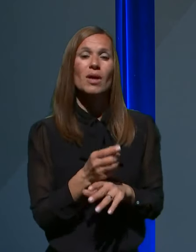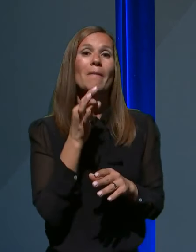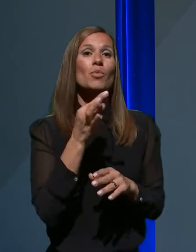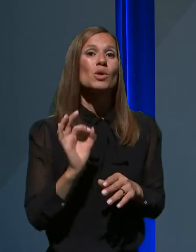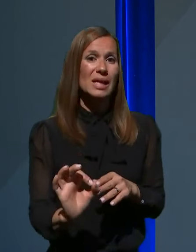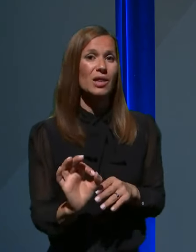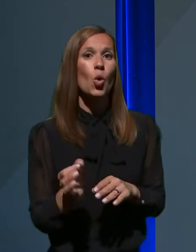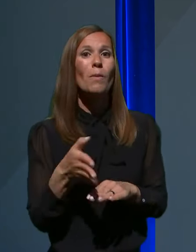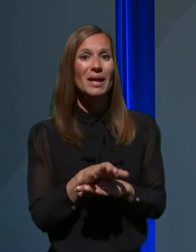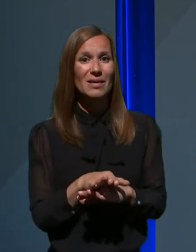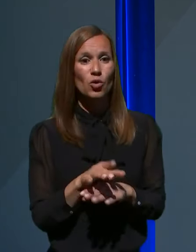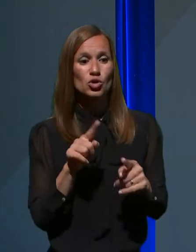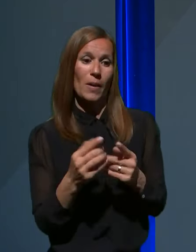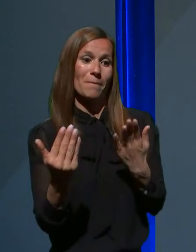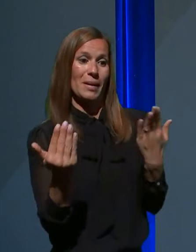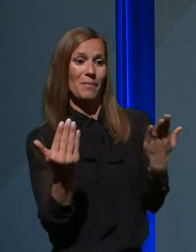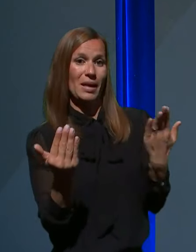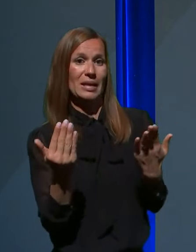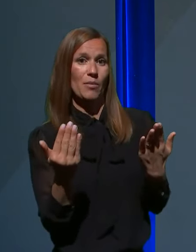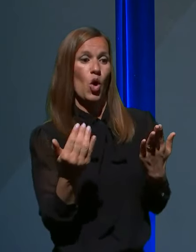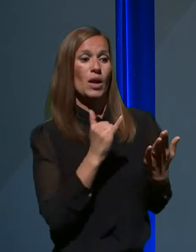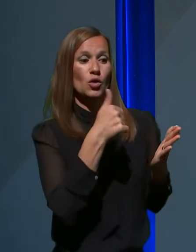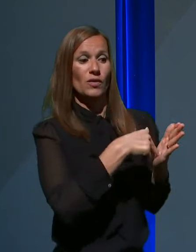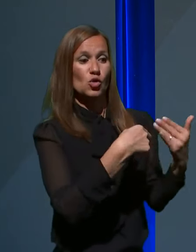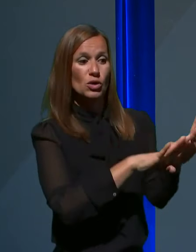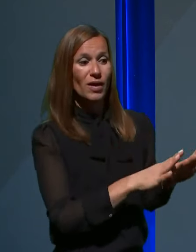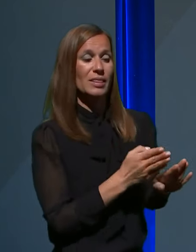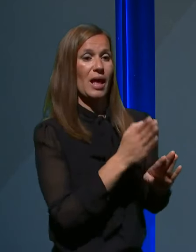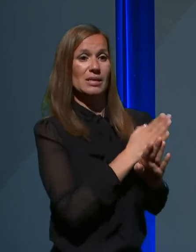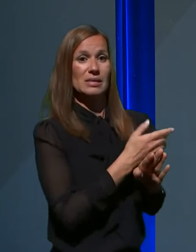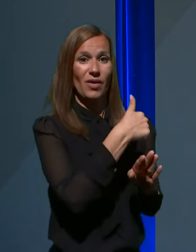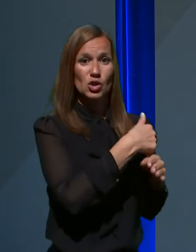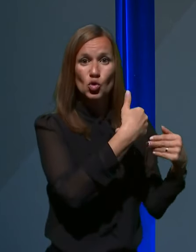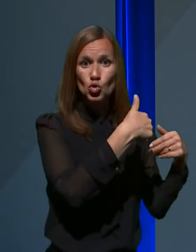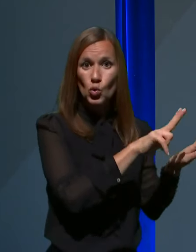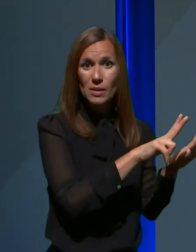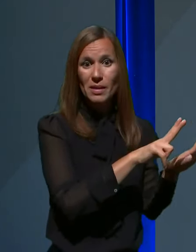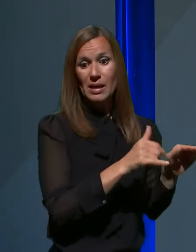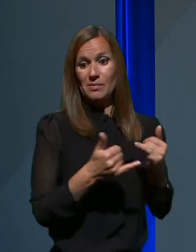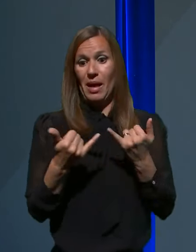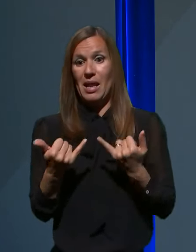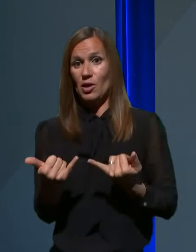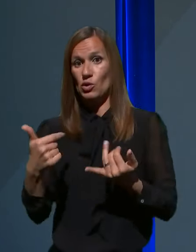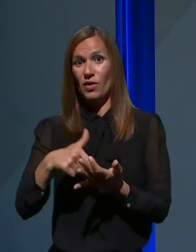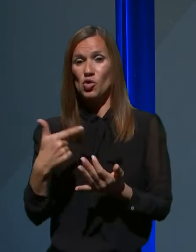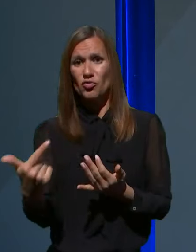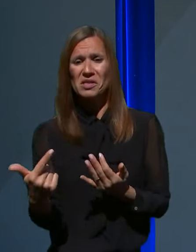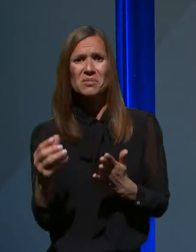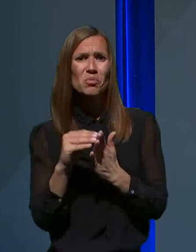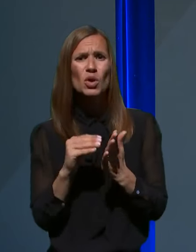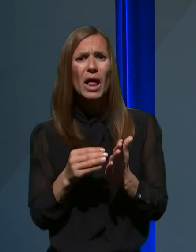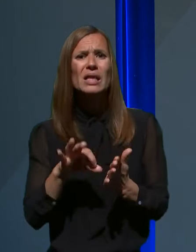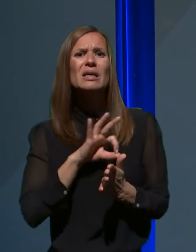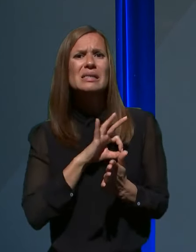podatke za leto 2019 in 2018, se v bistvu ne razlikuje od